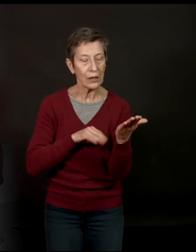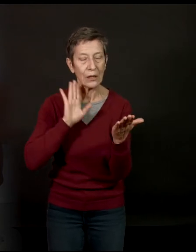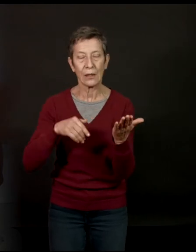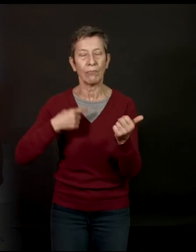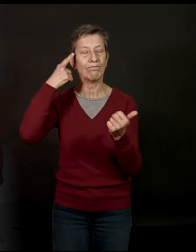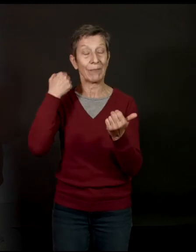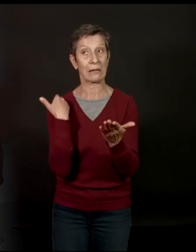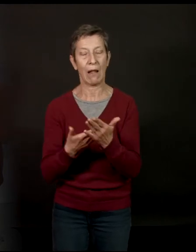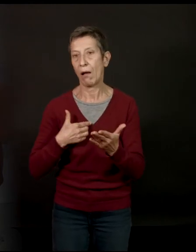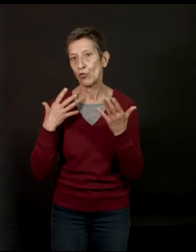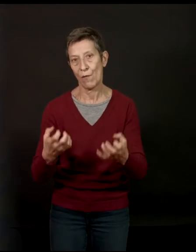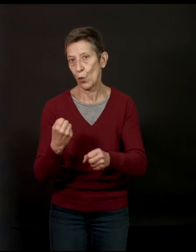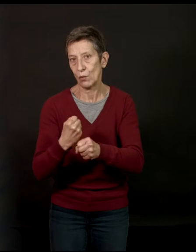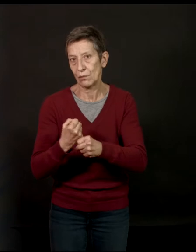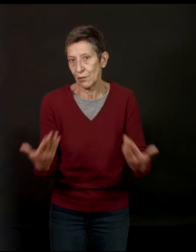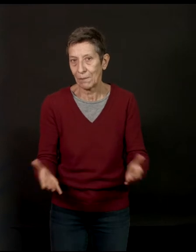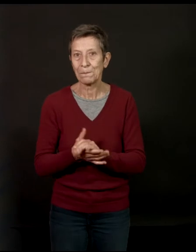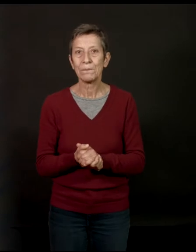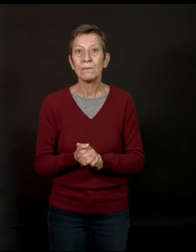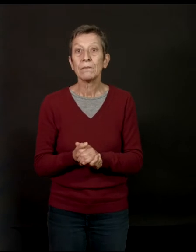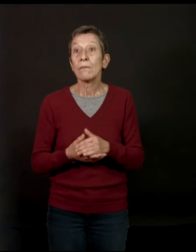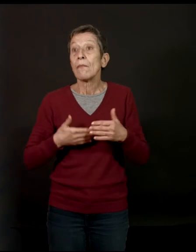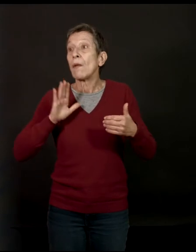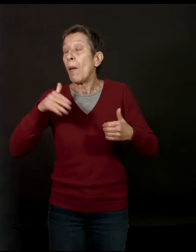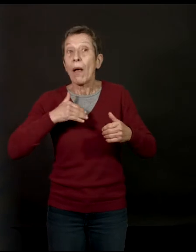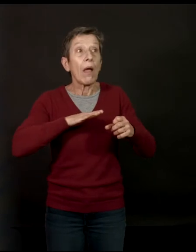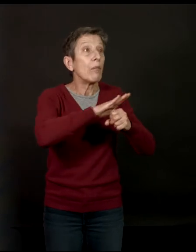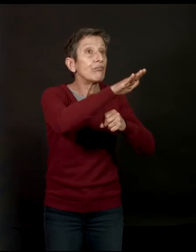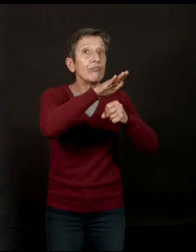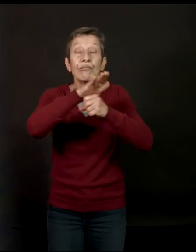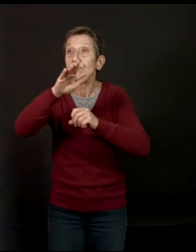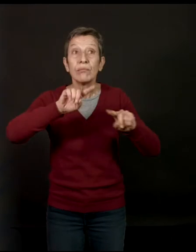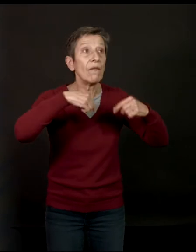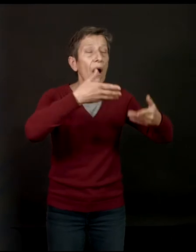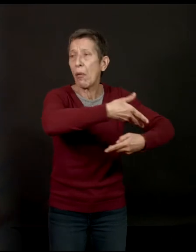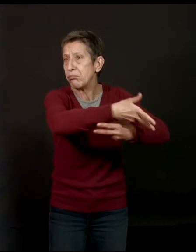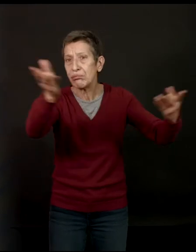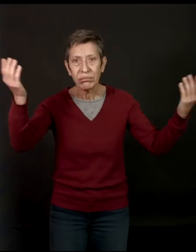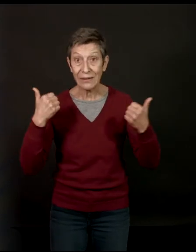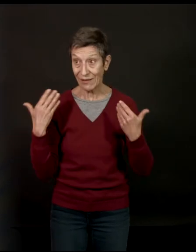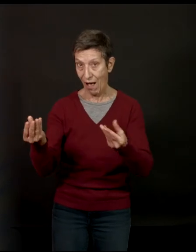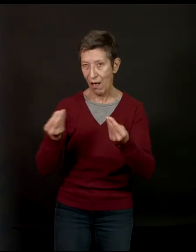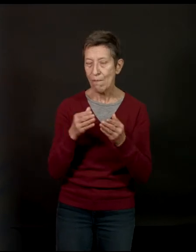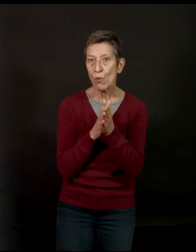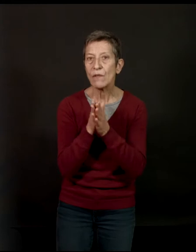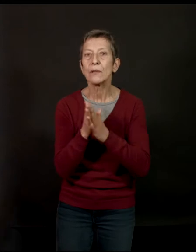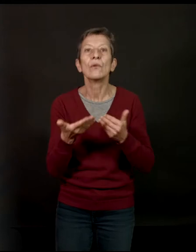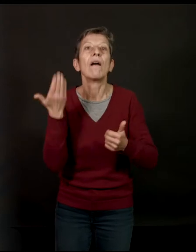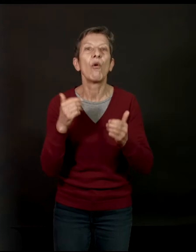faire. Et c'est vrai qu'après, où qu aille, c'est ça qui me motive en tout cas. Quand je vous dis, je note plus de dialogue que de